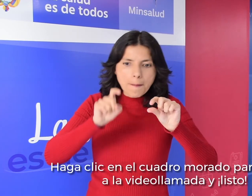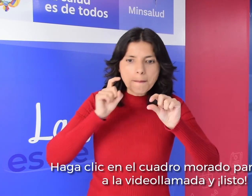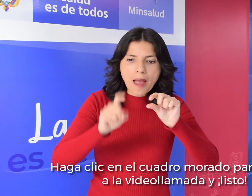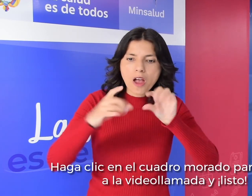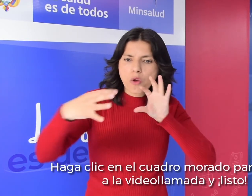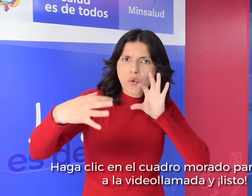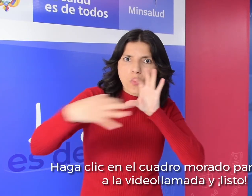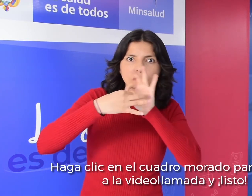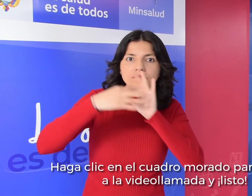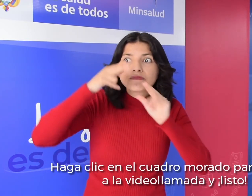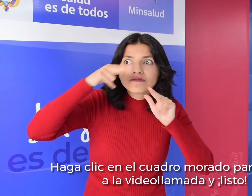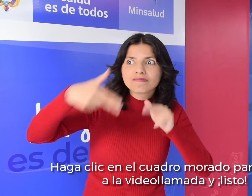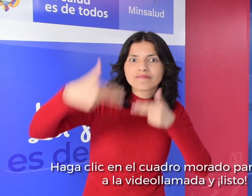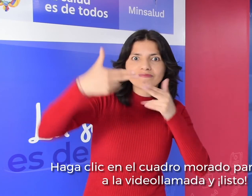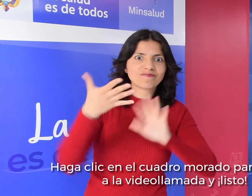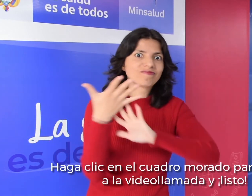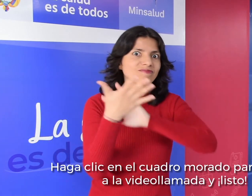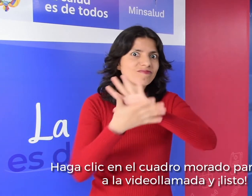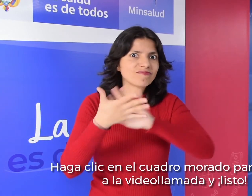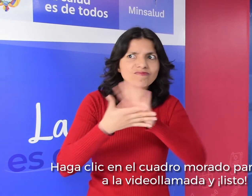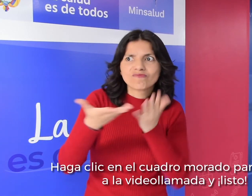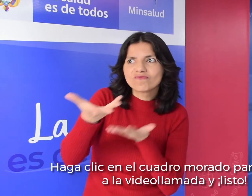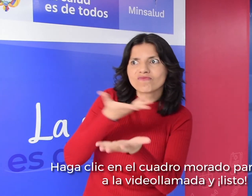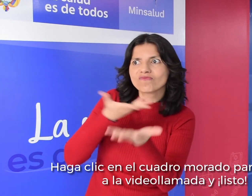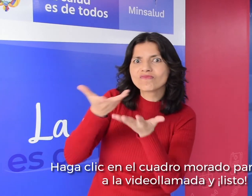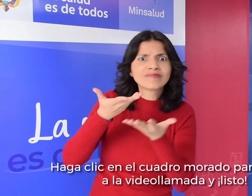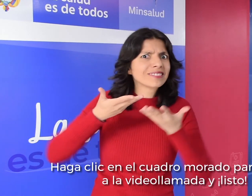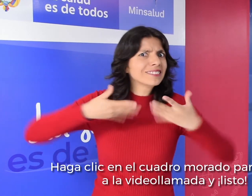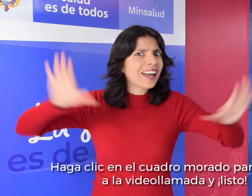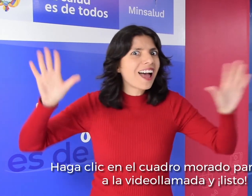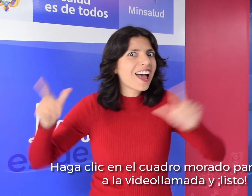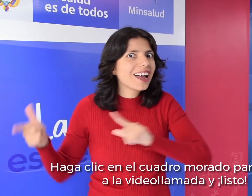cuadro morado para unirse a la videollamada y listo.